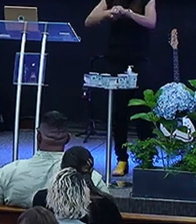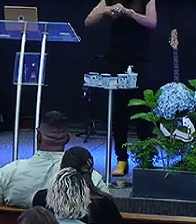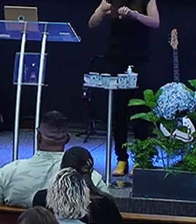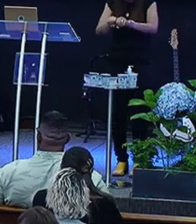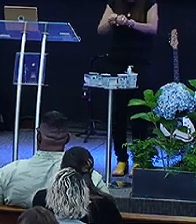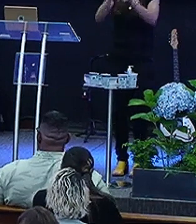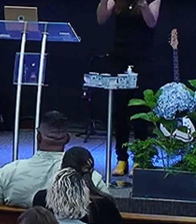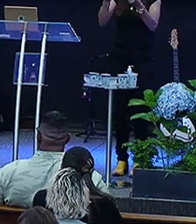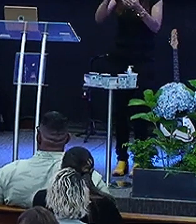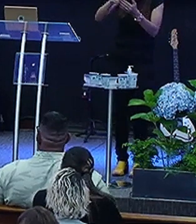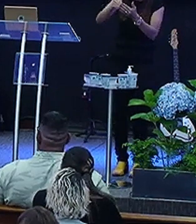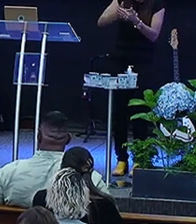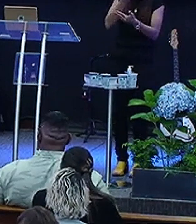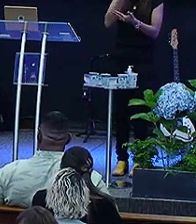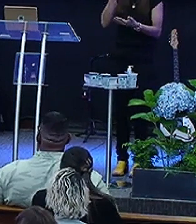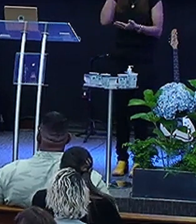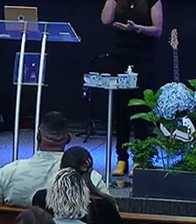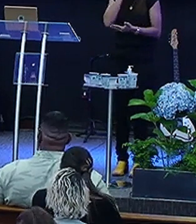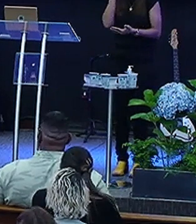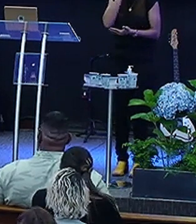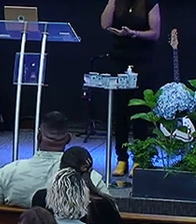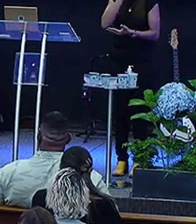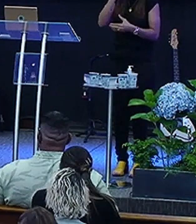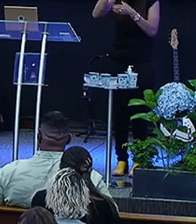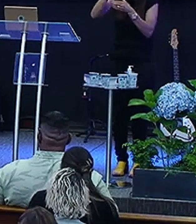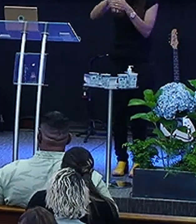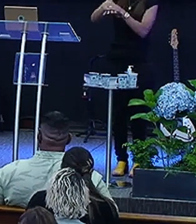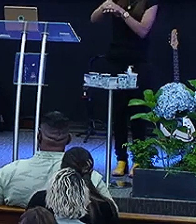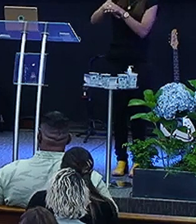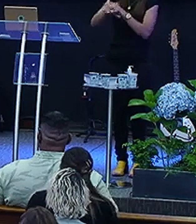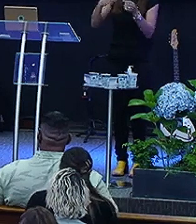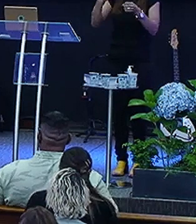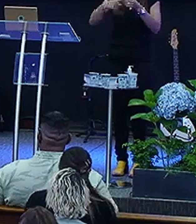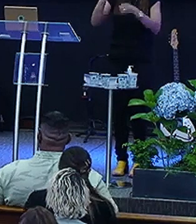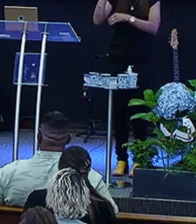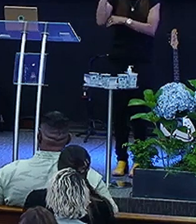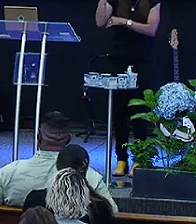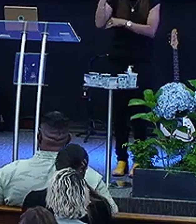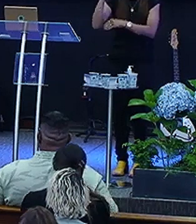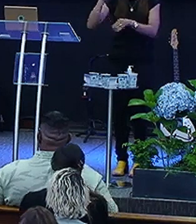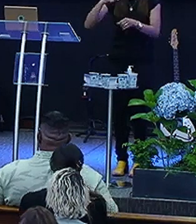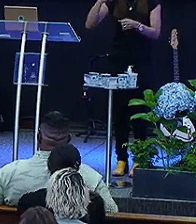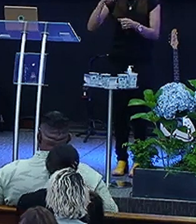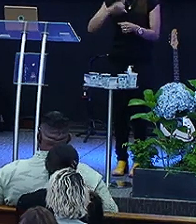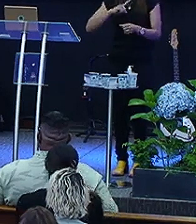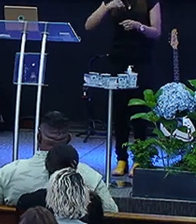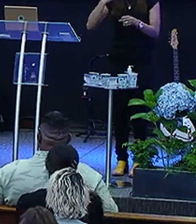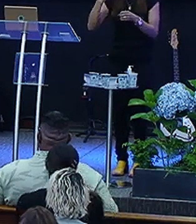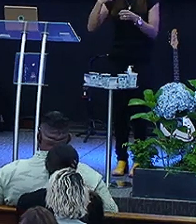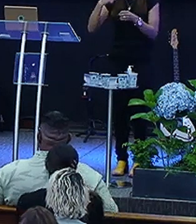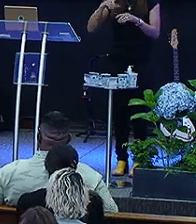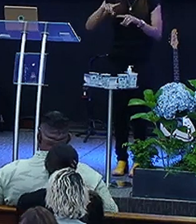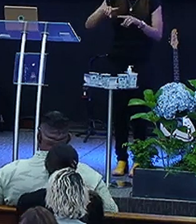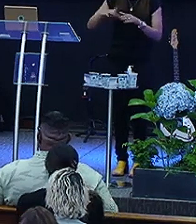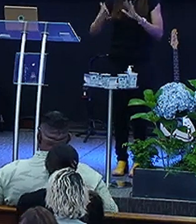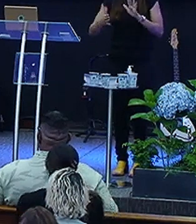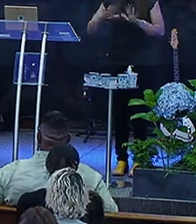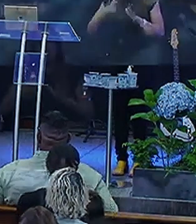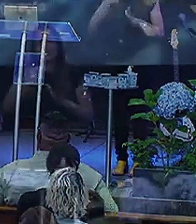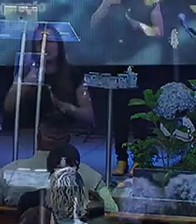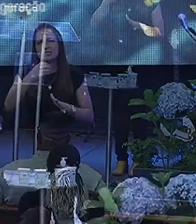uma polpa deliciosa Lá dentro E ela é uma árvore Da Bolívia E eu tenho mais de 20 mudas de tcheicheru